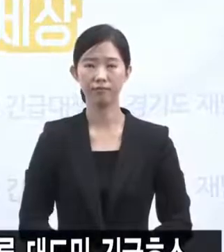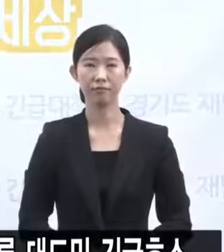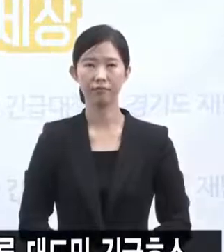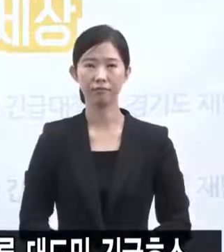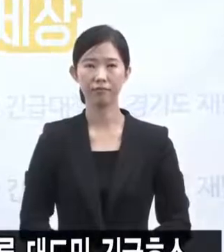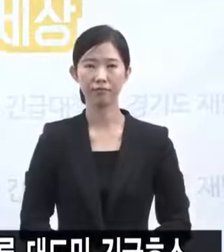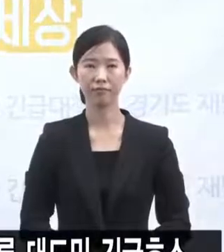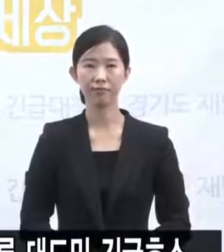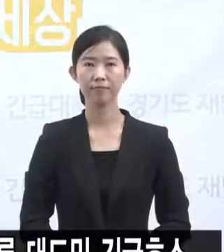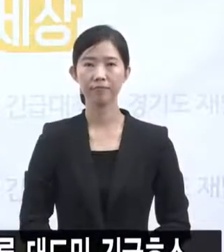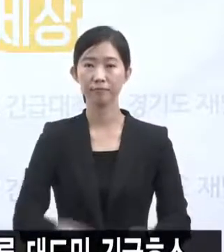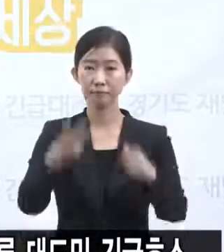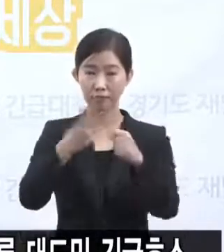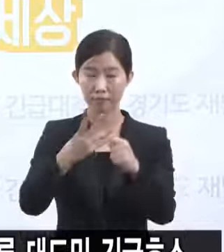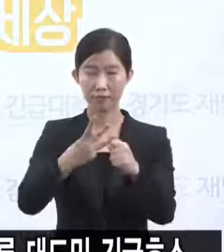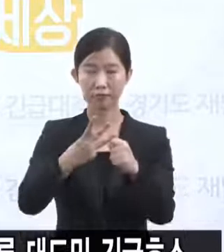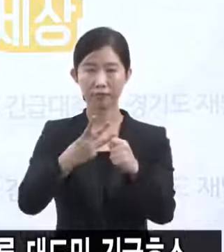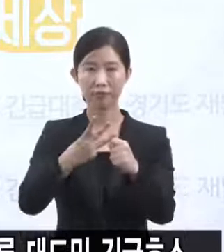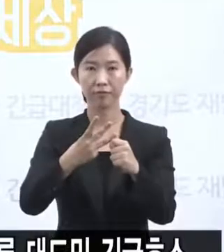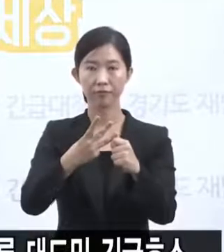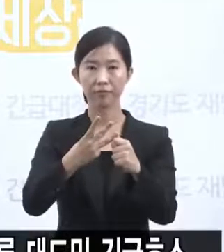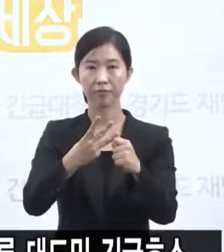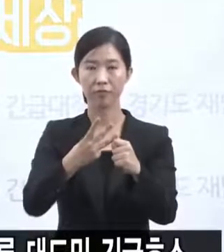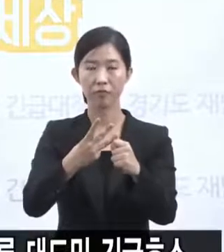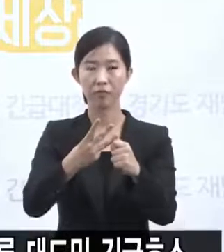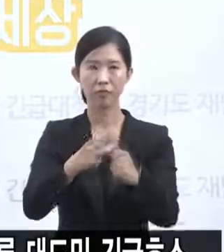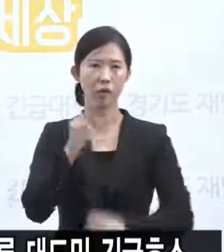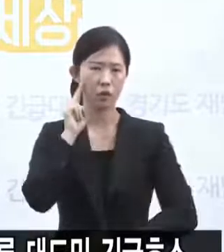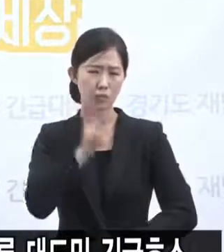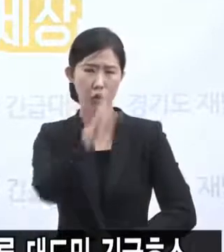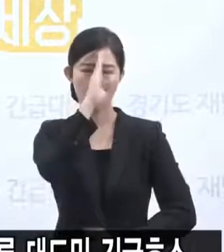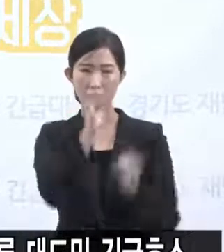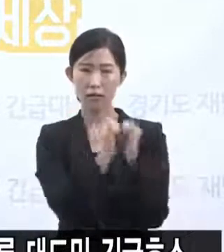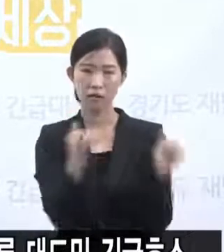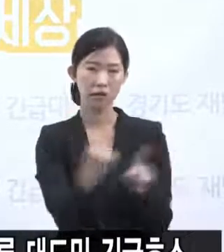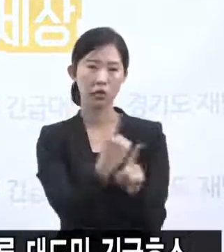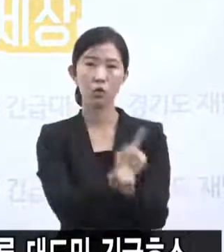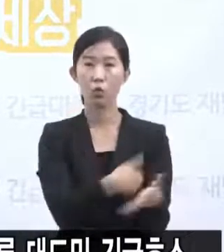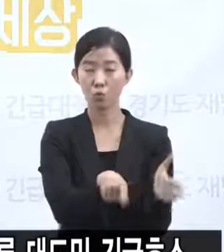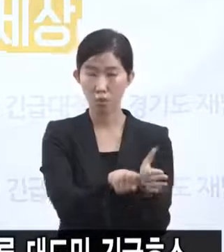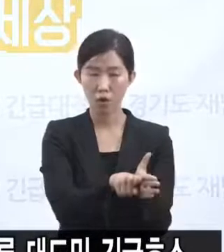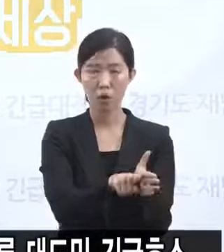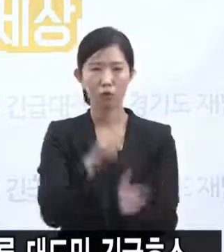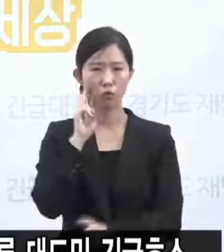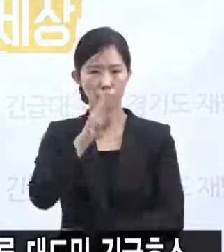세번째로 중증환자 치료를 위한 중증환자용